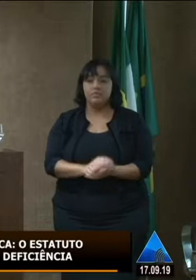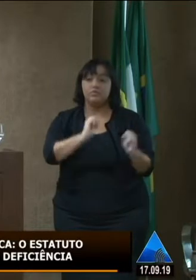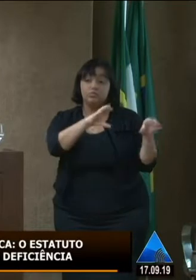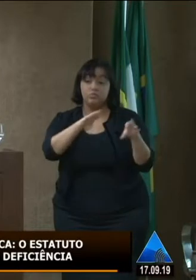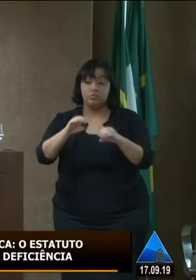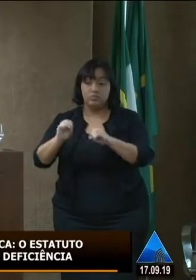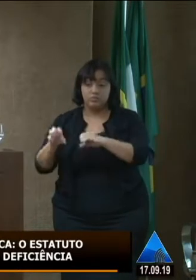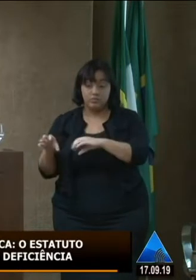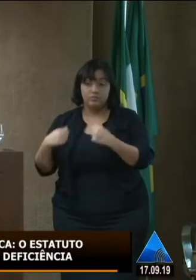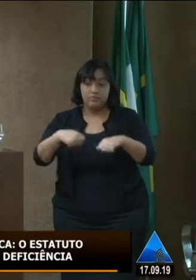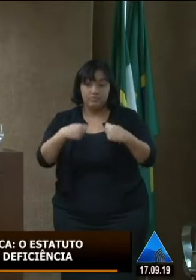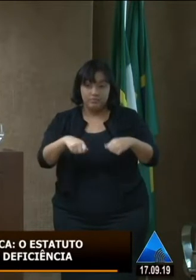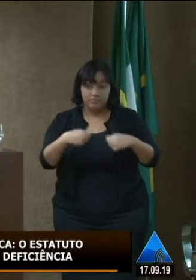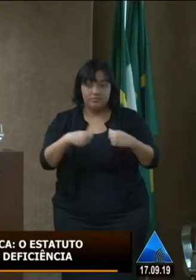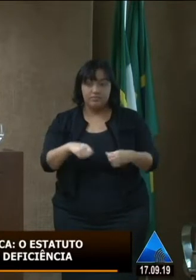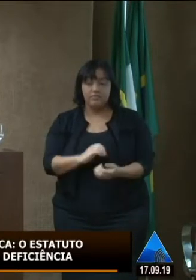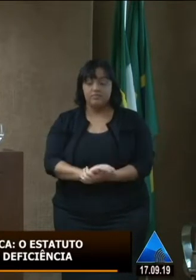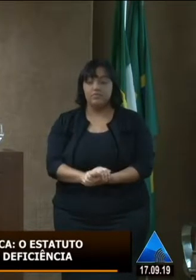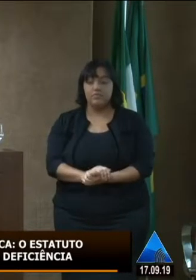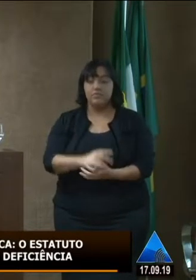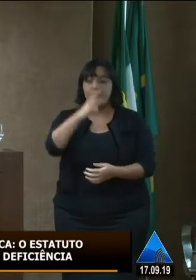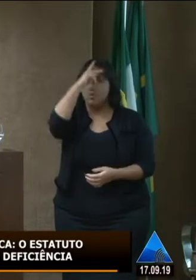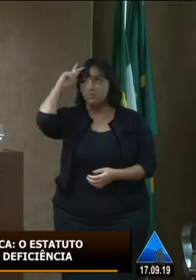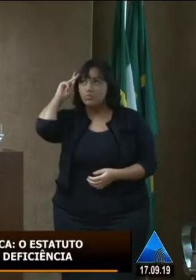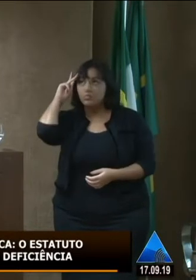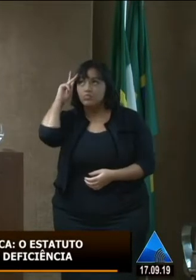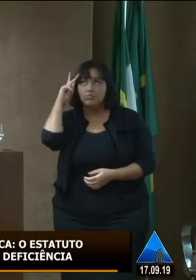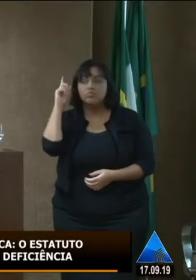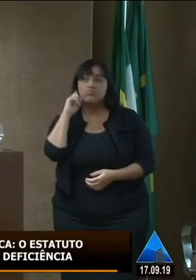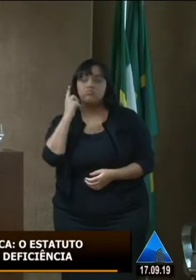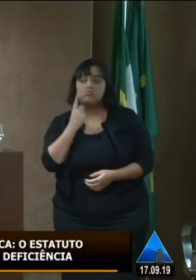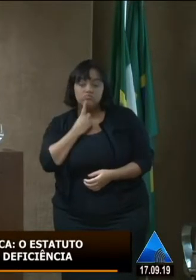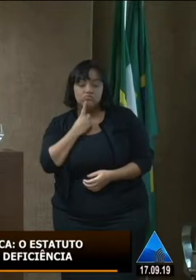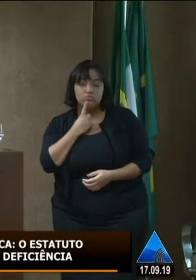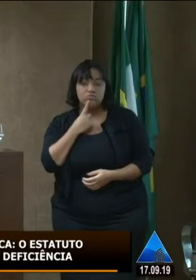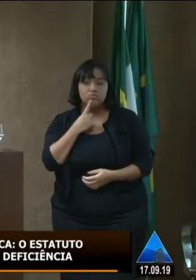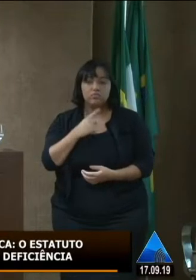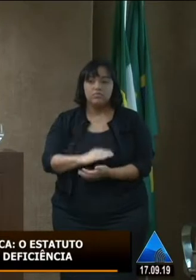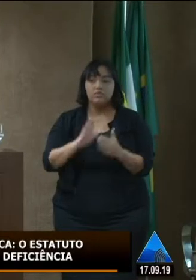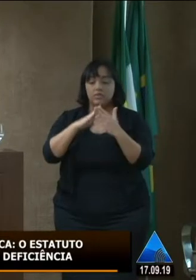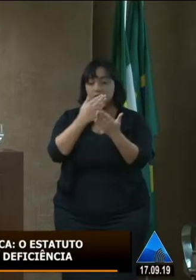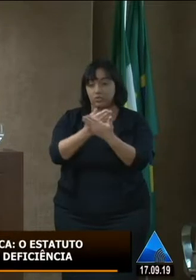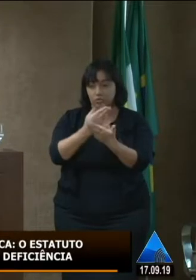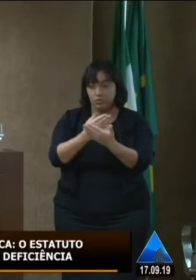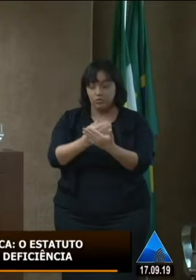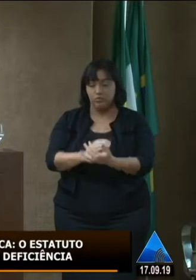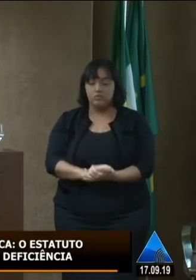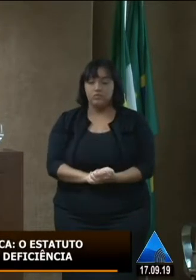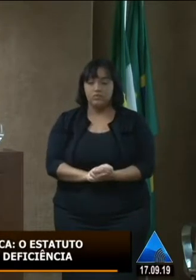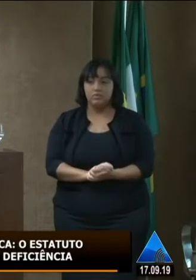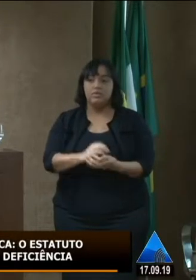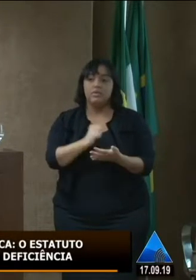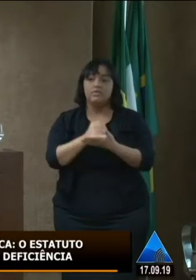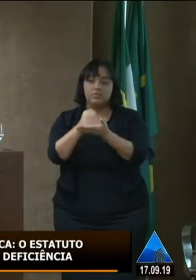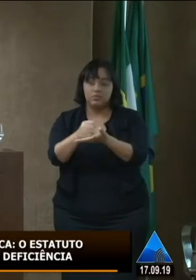para atender os estudantes surdos mas também nós temos toda uma rede de apoio no que se refere ao atendimento